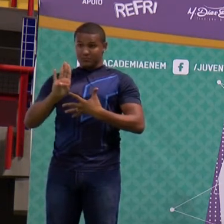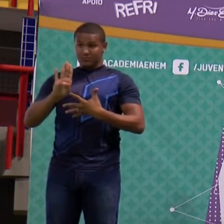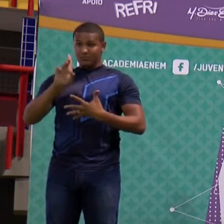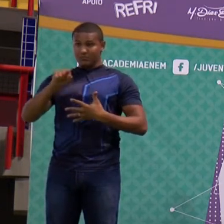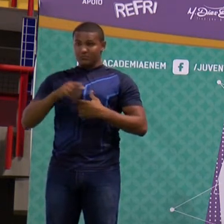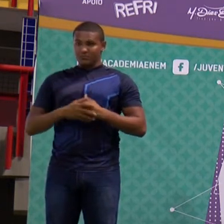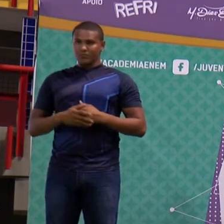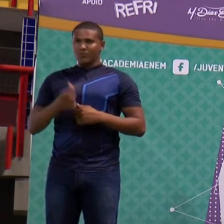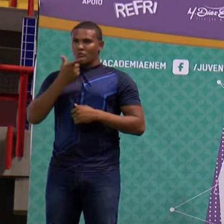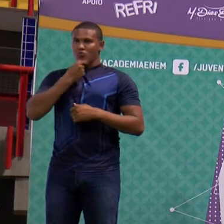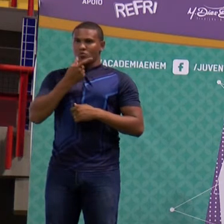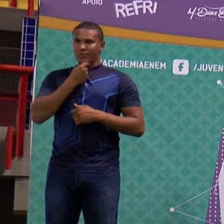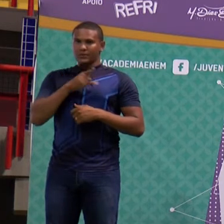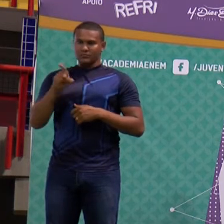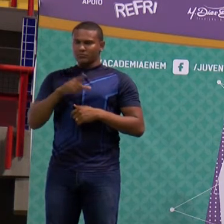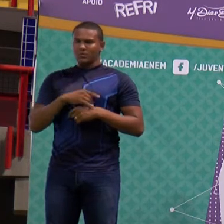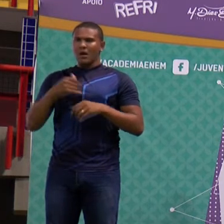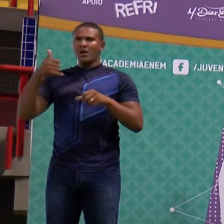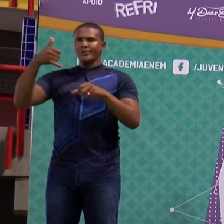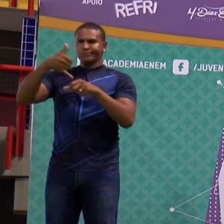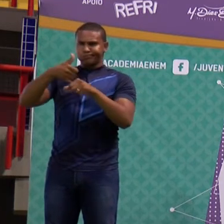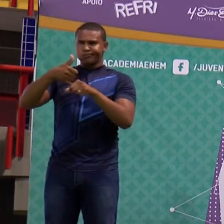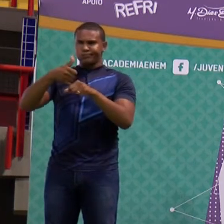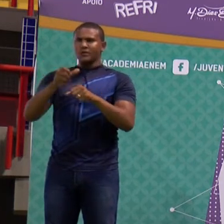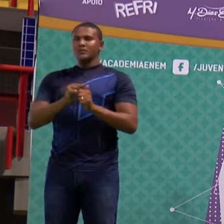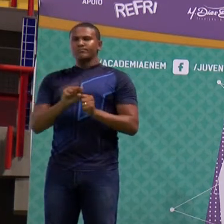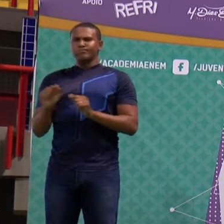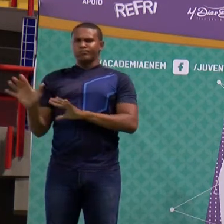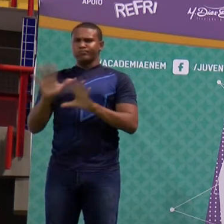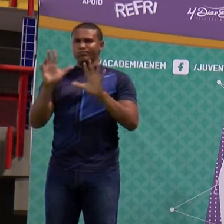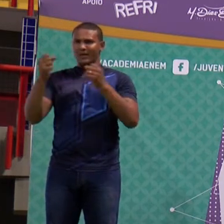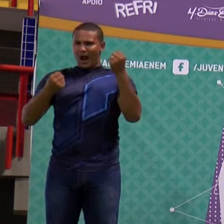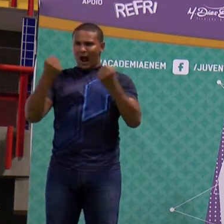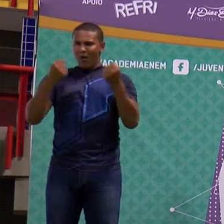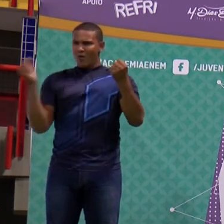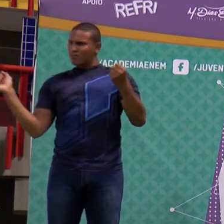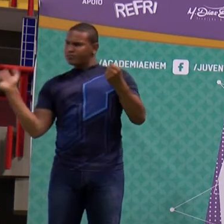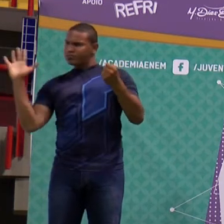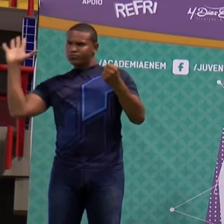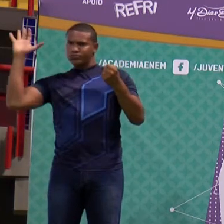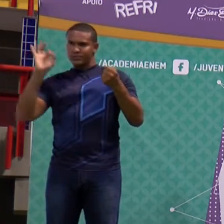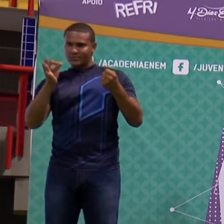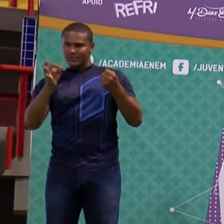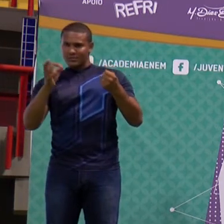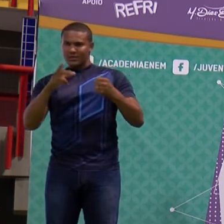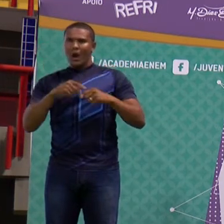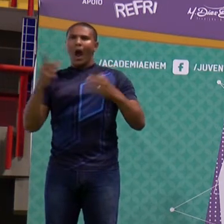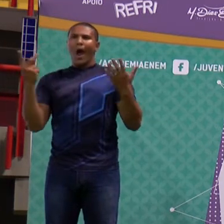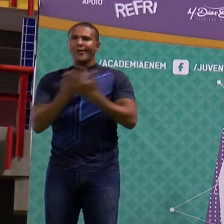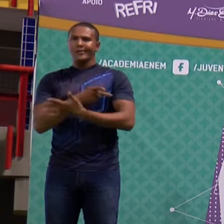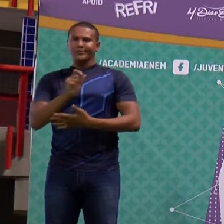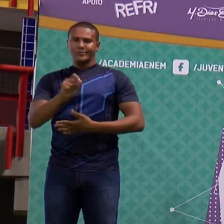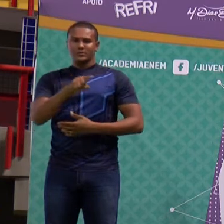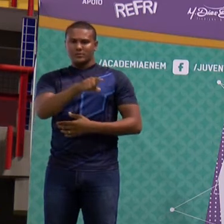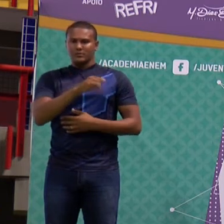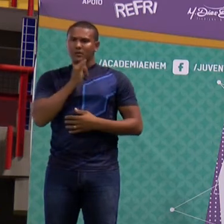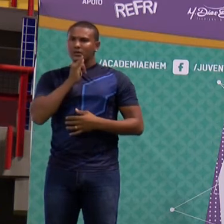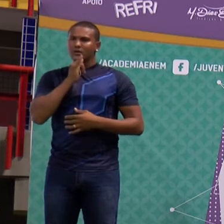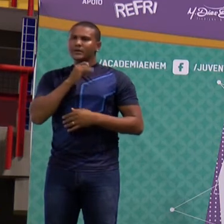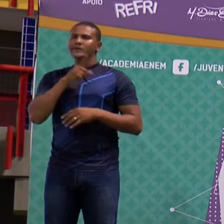nitrogênio, na natureza, propiciando principalmente a produção de nitritos e, em menor escala, nitratos.